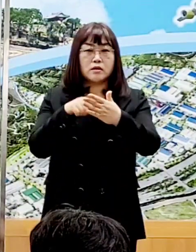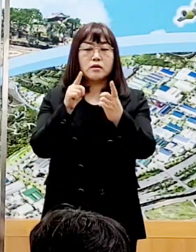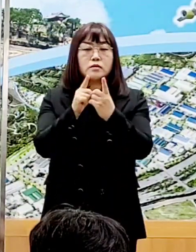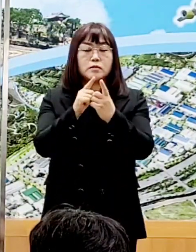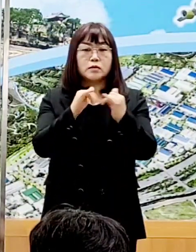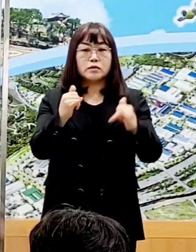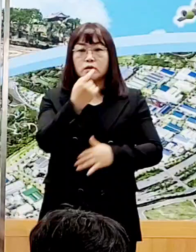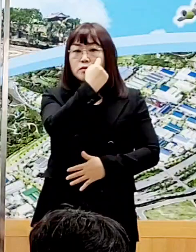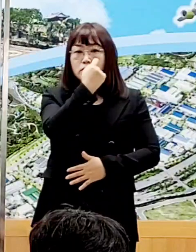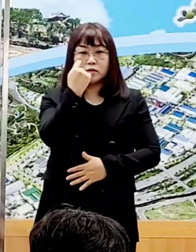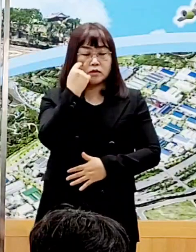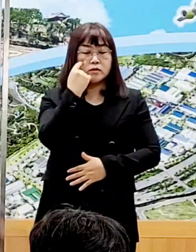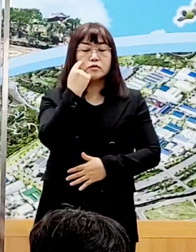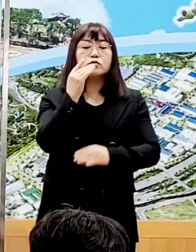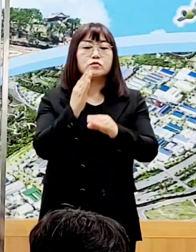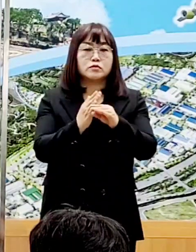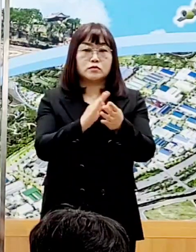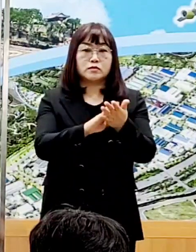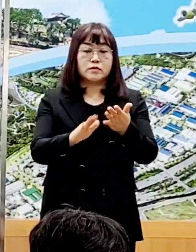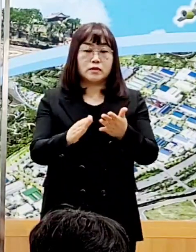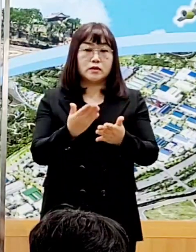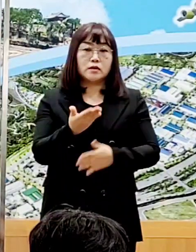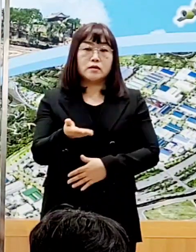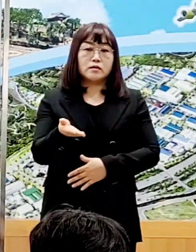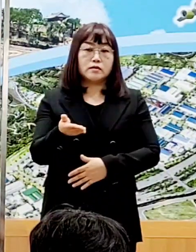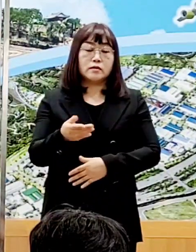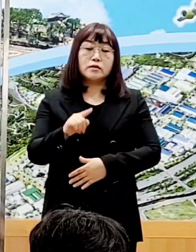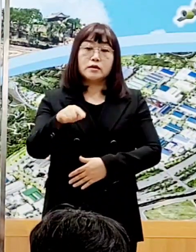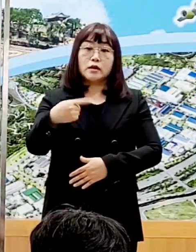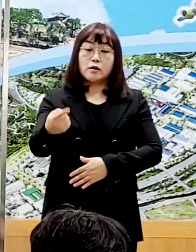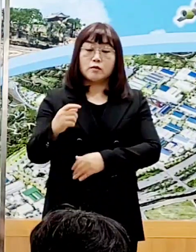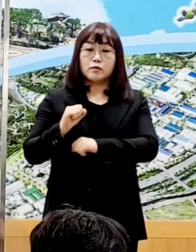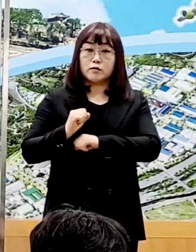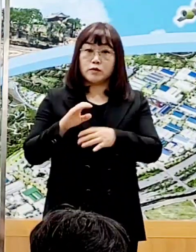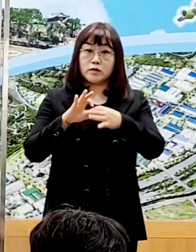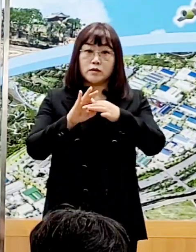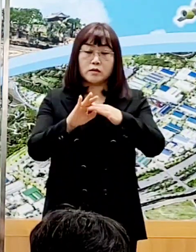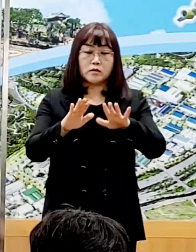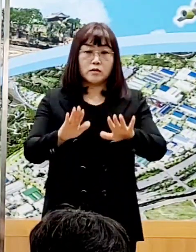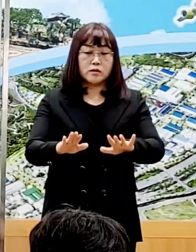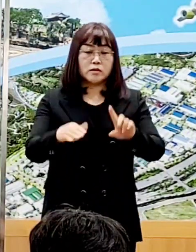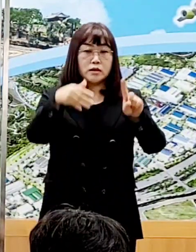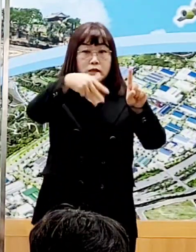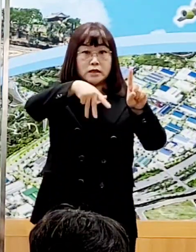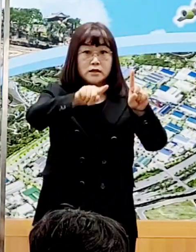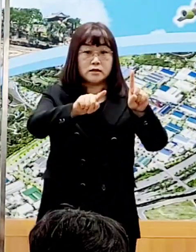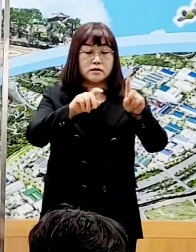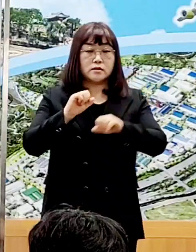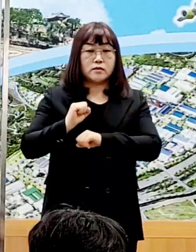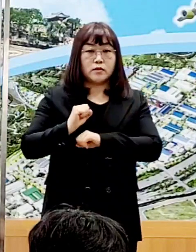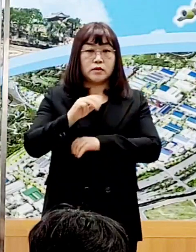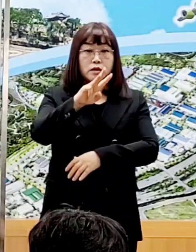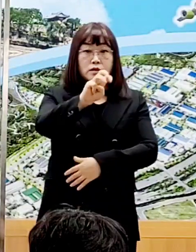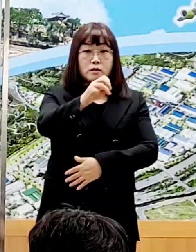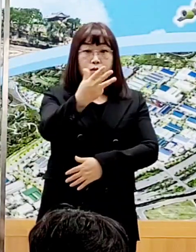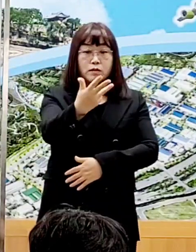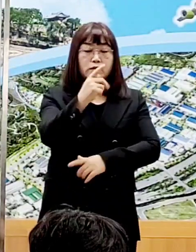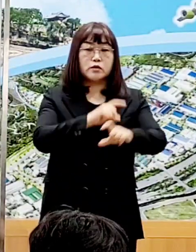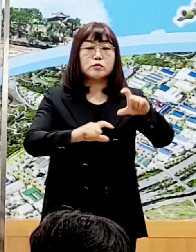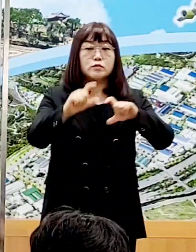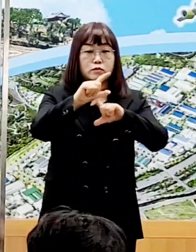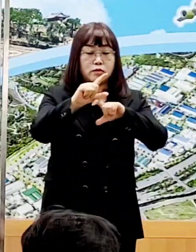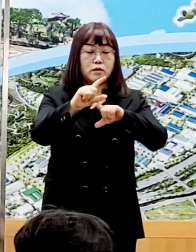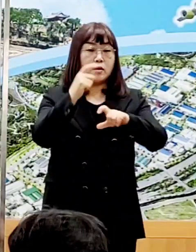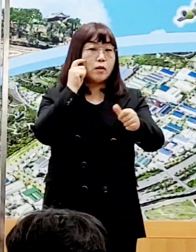파악하고 있습니다. 다음은 군부대 관련입니다. 오늘 1차 군부대 관련 38명의 추가